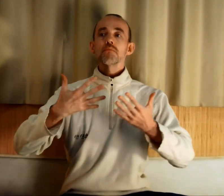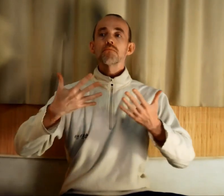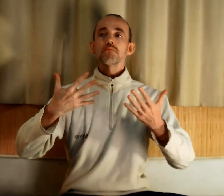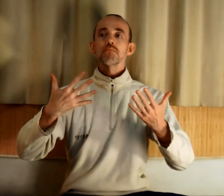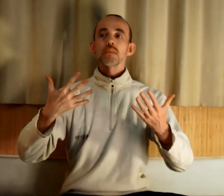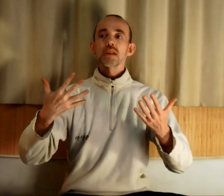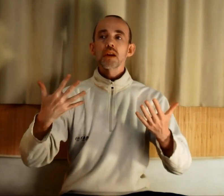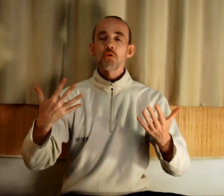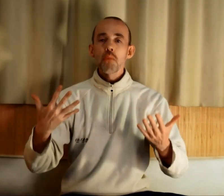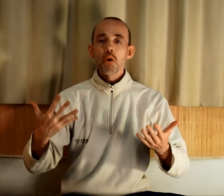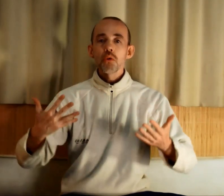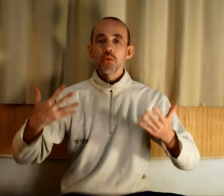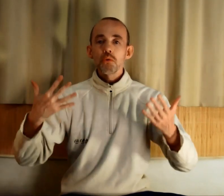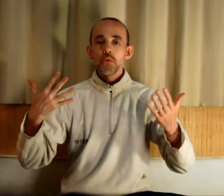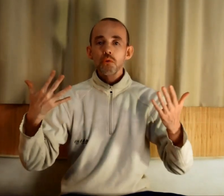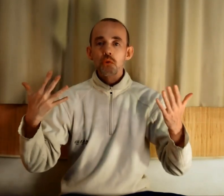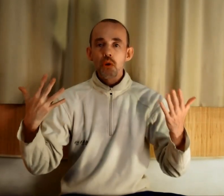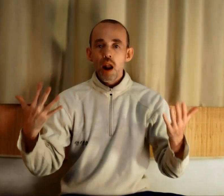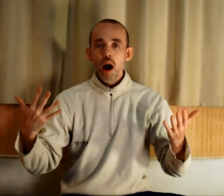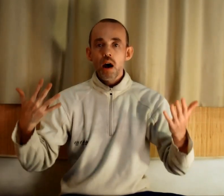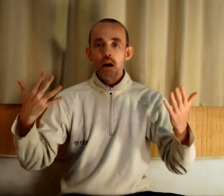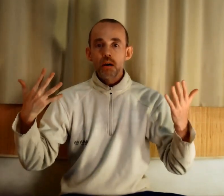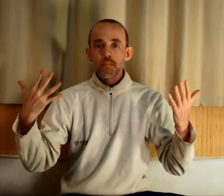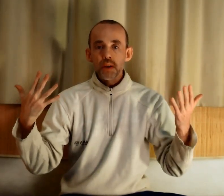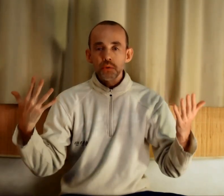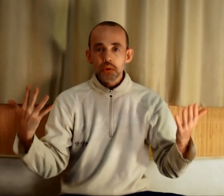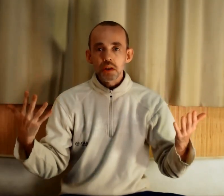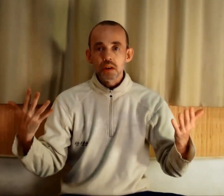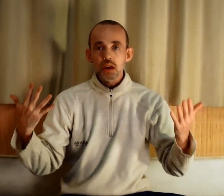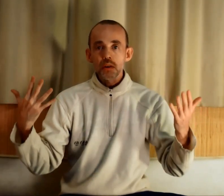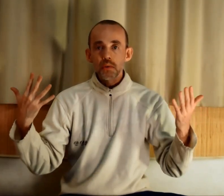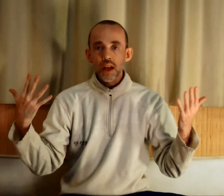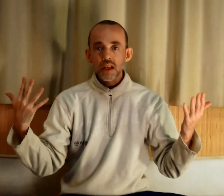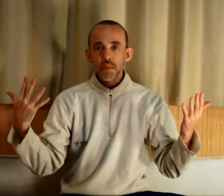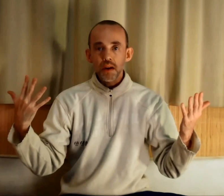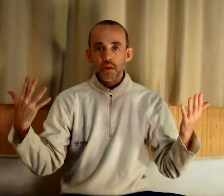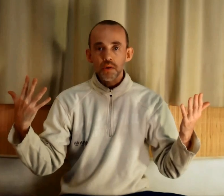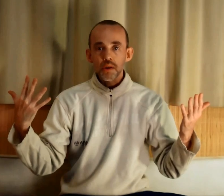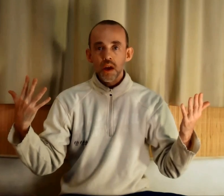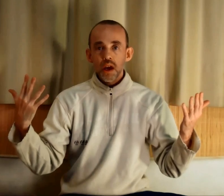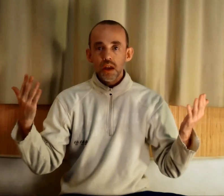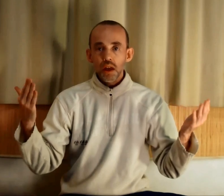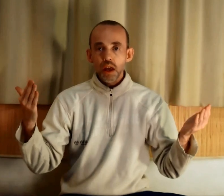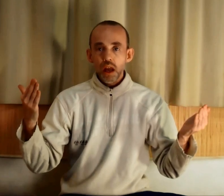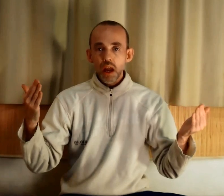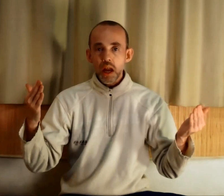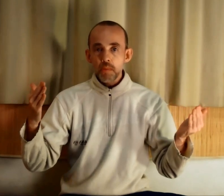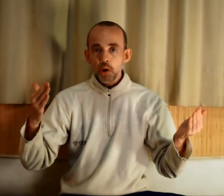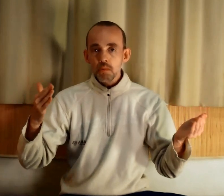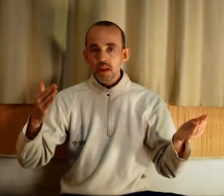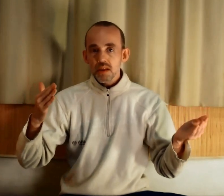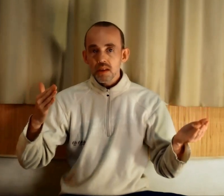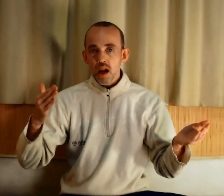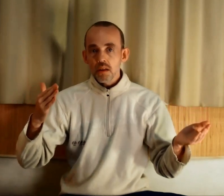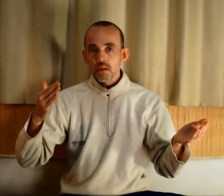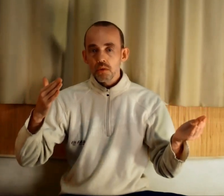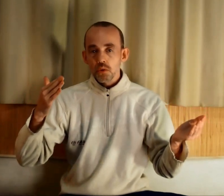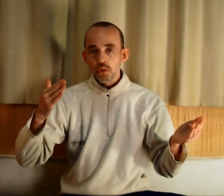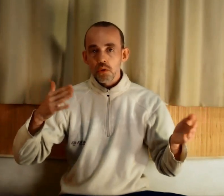ça demande de la maturité, de l'expérience. Et les premiers stades de